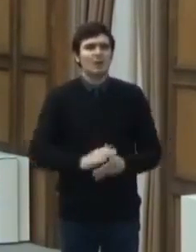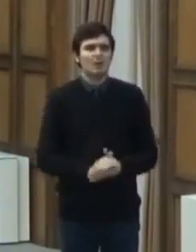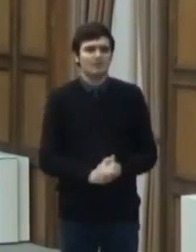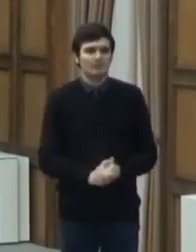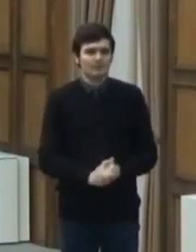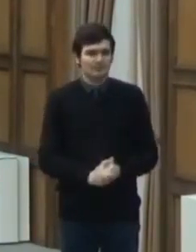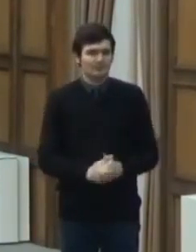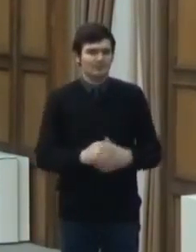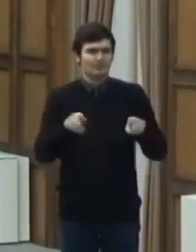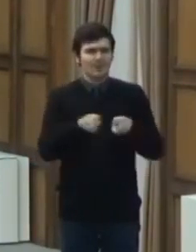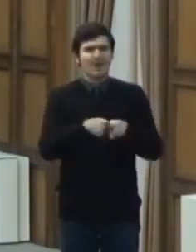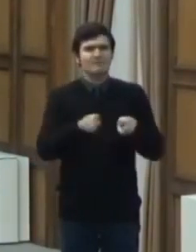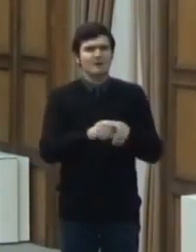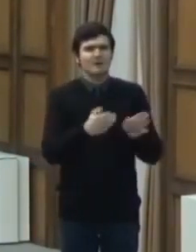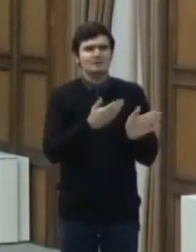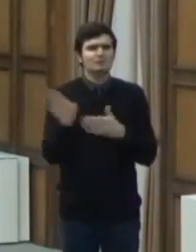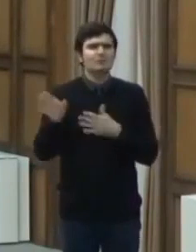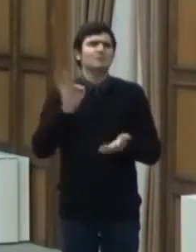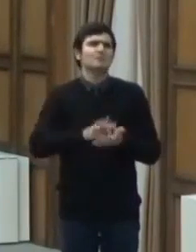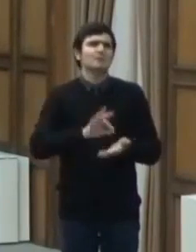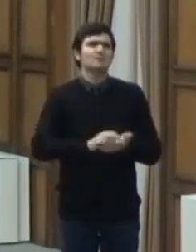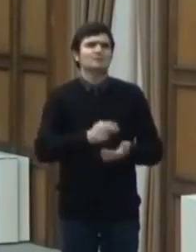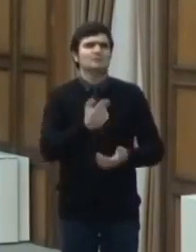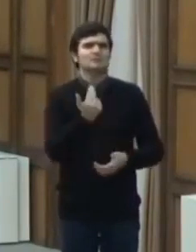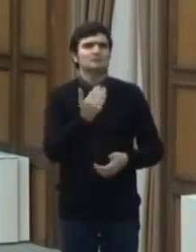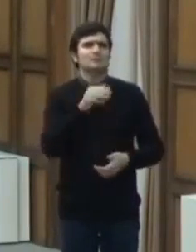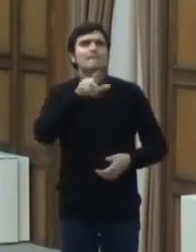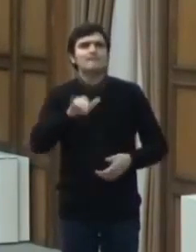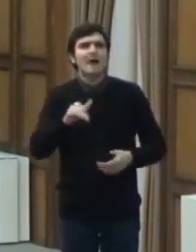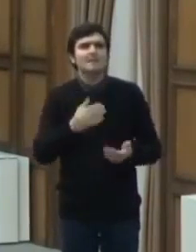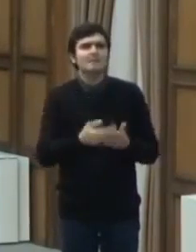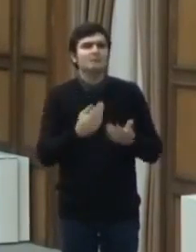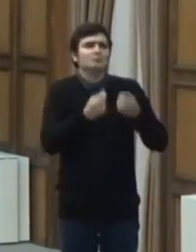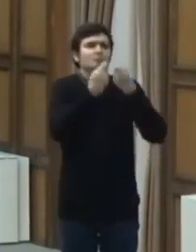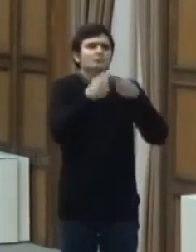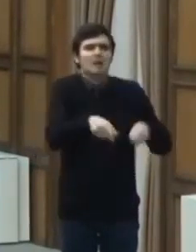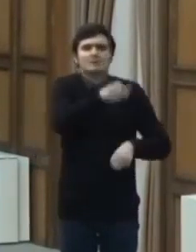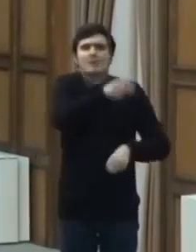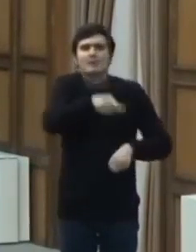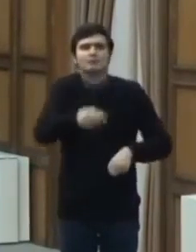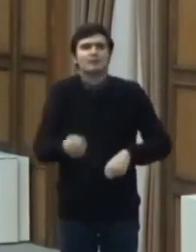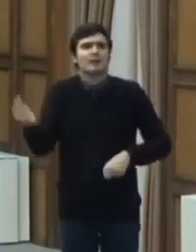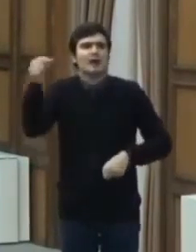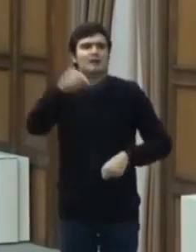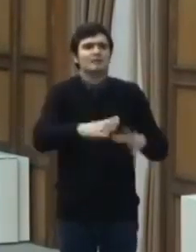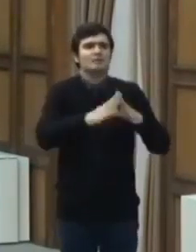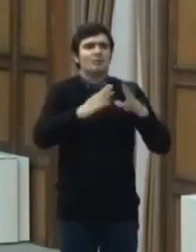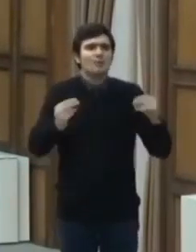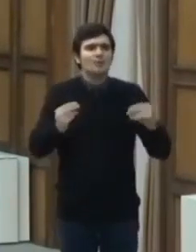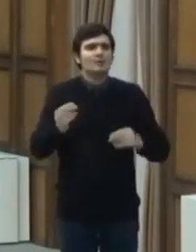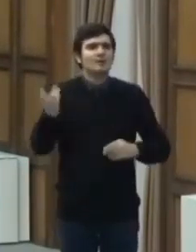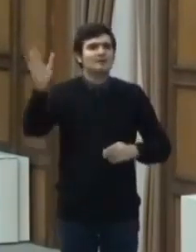Se instituie începând cu data de 15 mai pentru toate persoanele care vin în România din străinătate, măsura